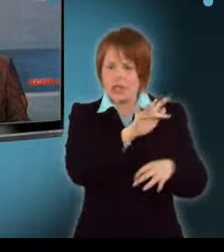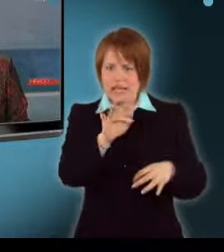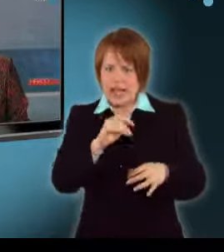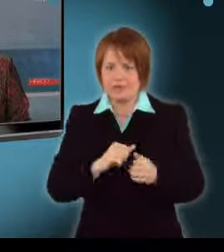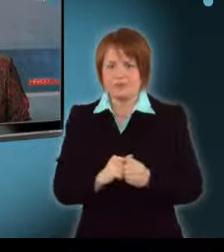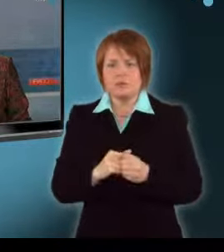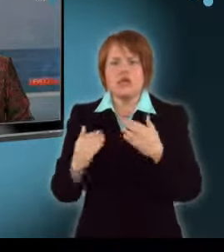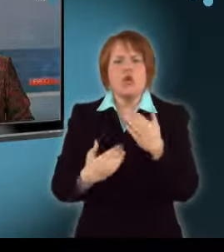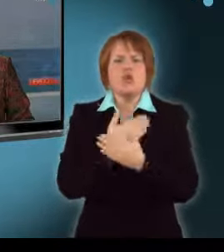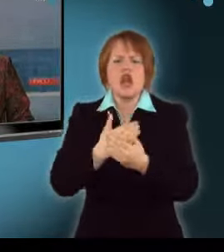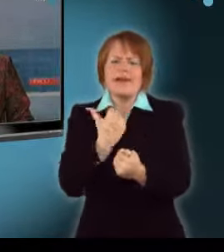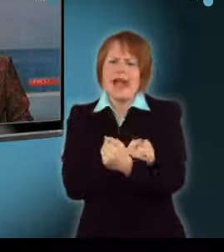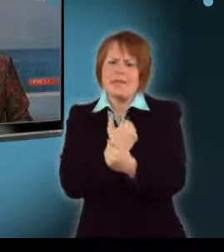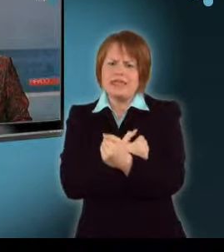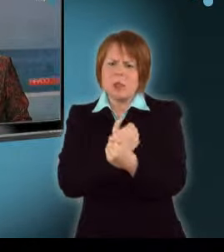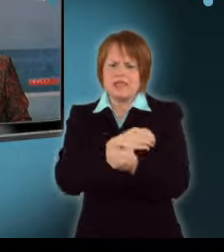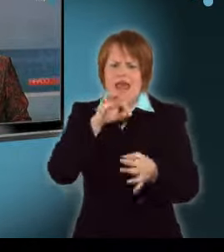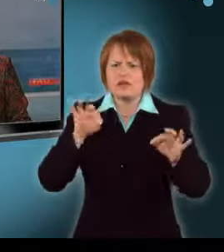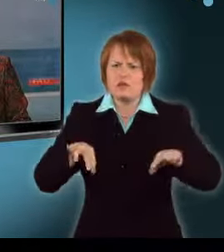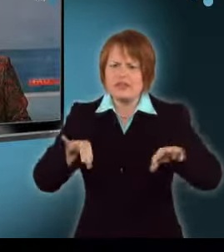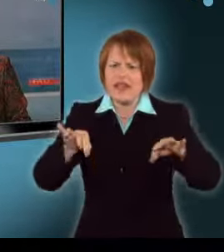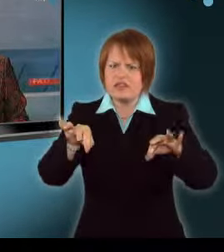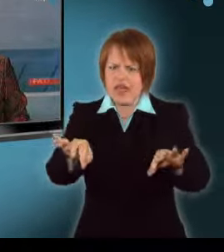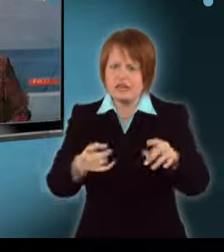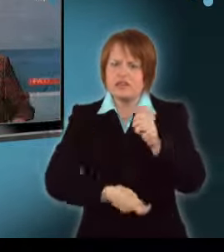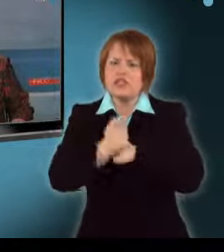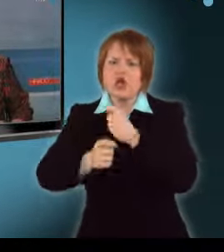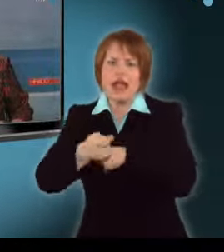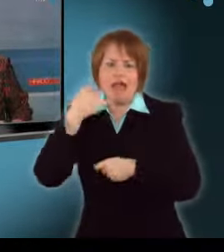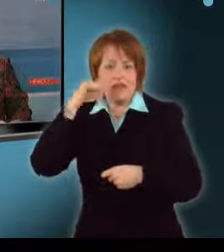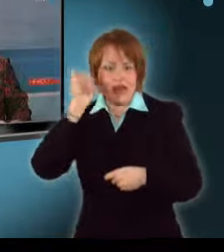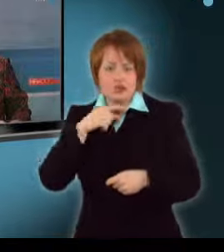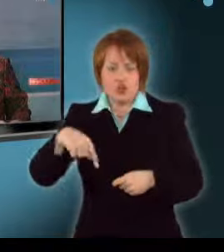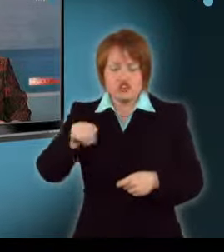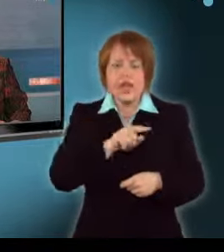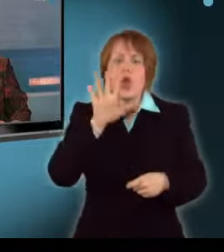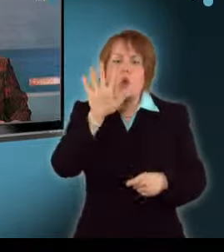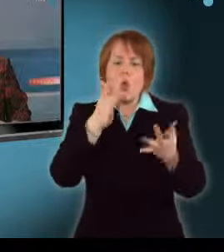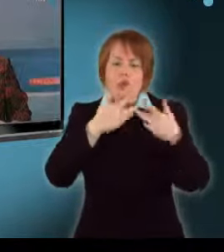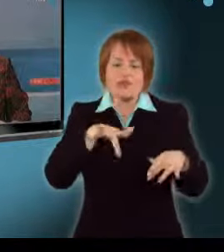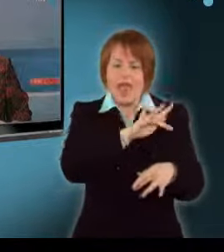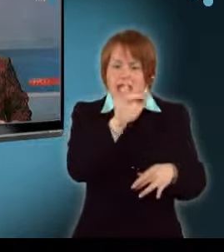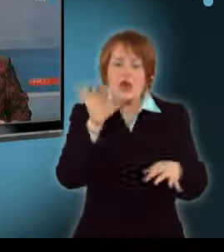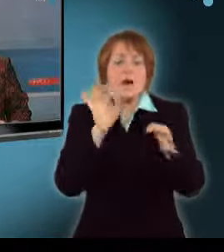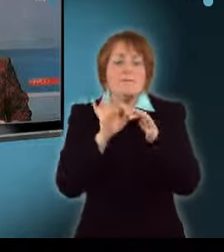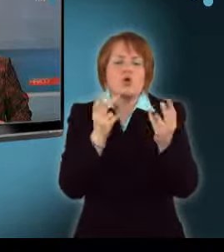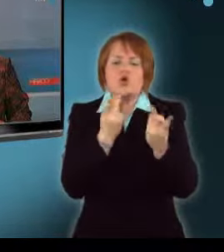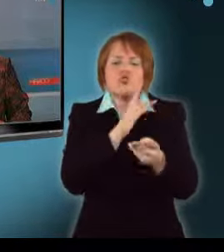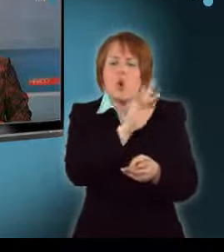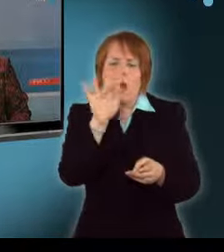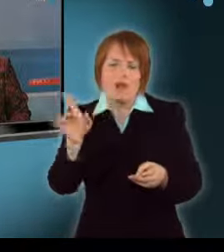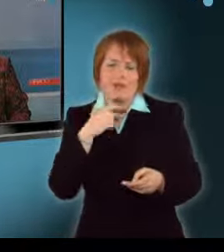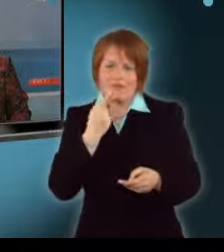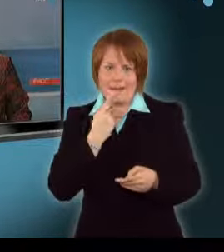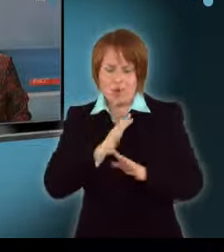ültetvényeket találtak Budapesten. A rendőrök lakossági bejelentések alapján bukkantak öt termesztőhelyre. Azt nem árulták el, hogy pontosan